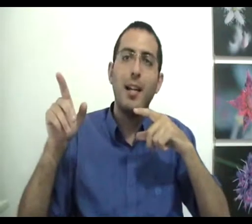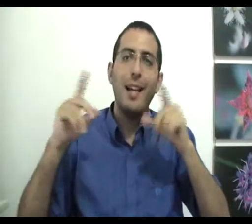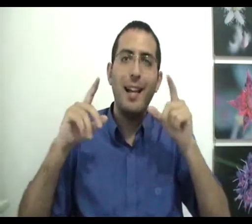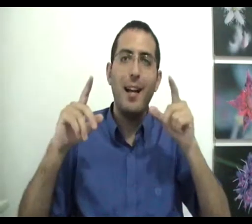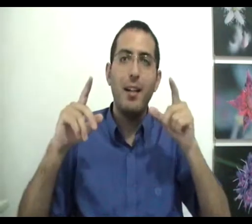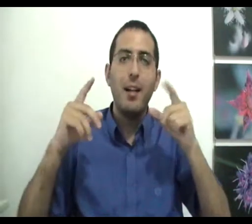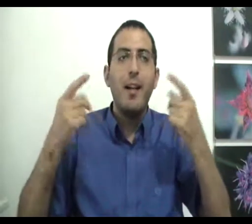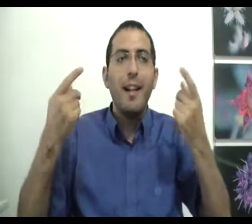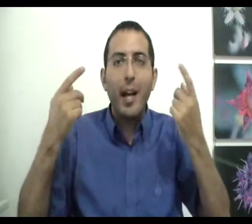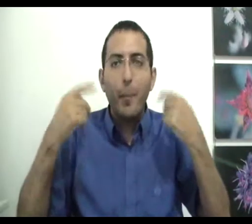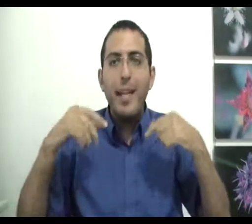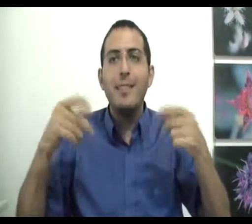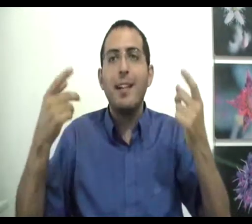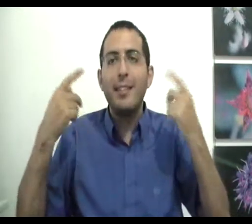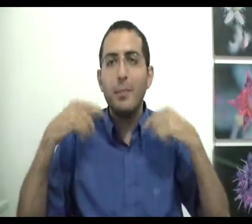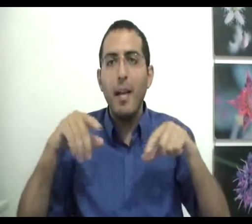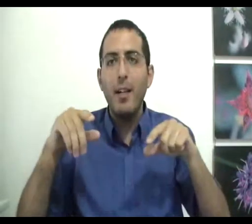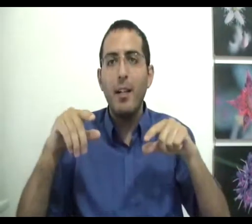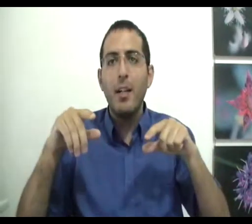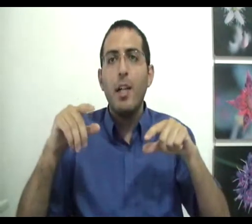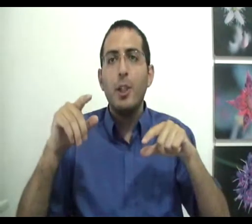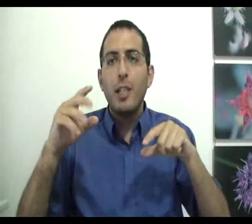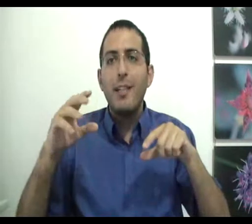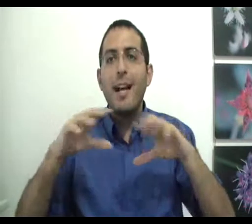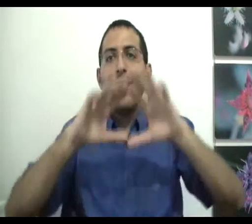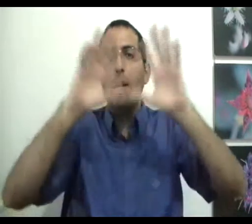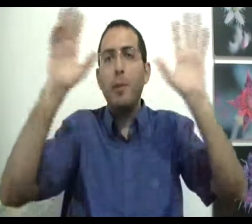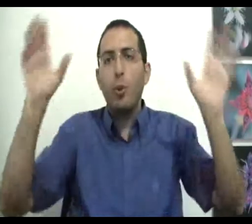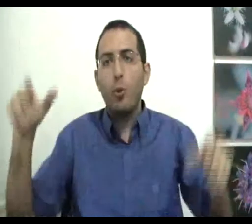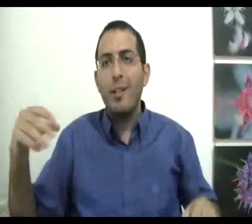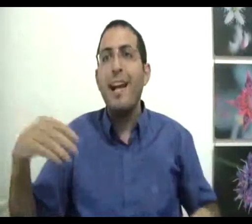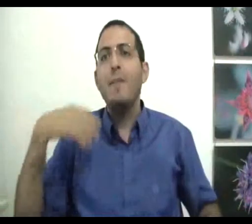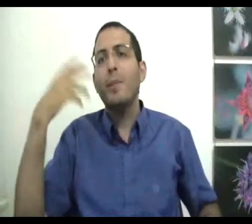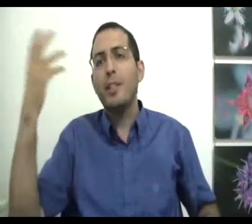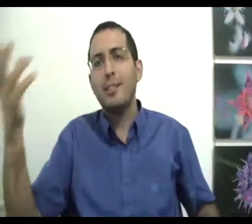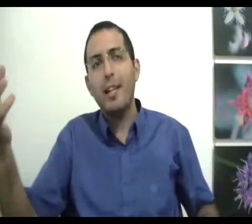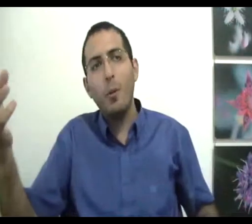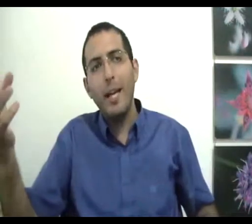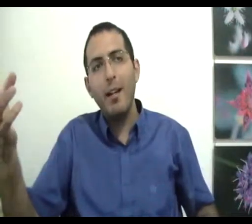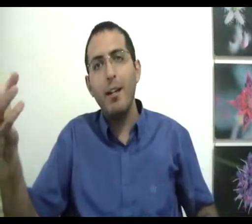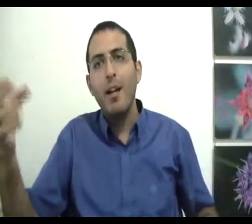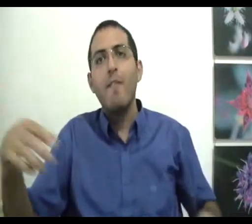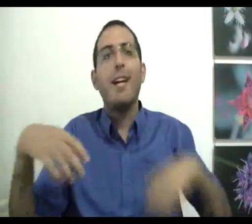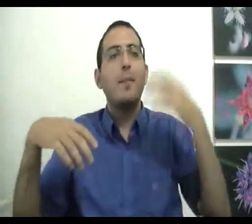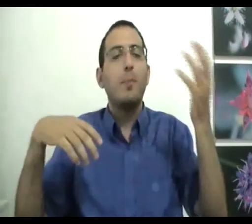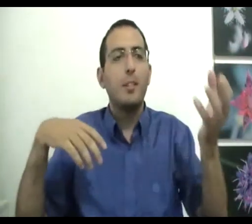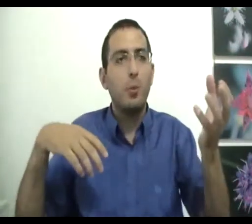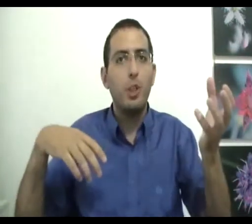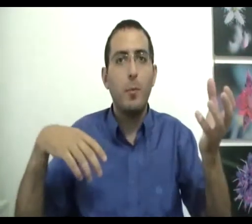אלא לחפש את ההסבר שיחיל בתוכו גם את מה שהשכל אומר וגם את מה שהחושים